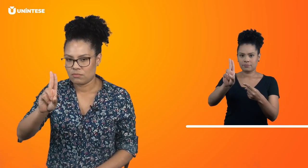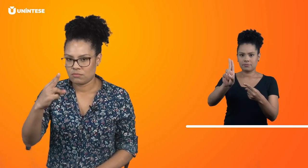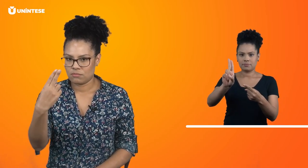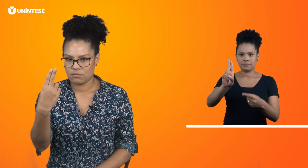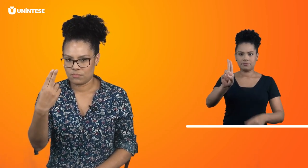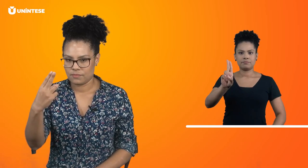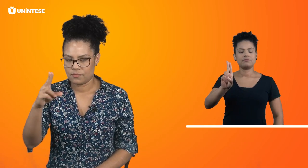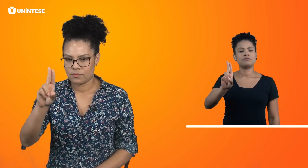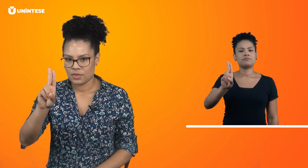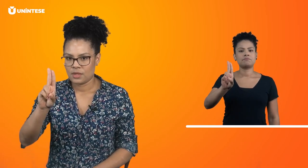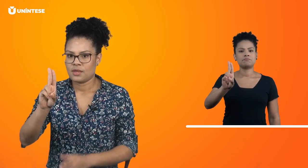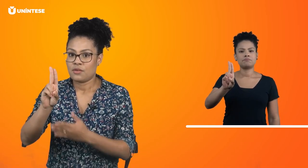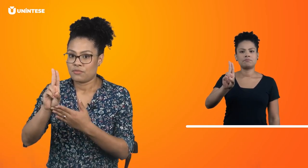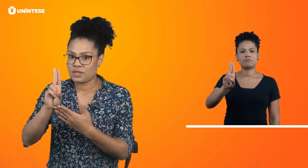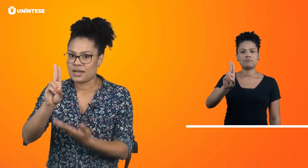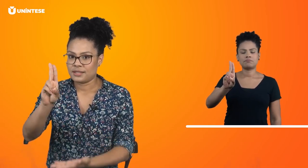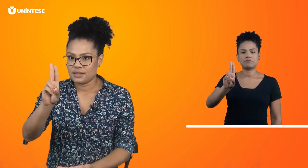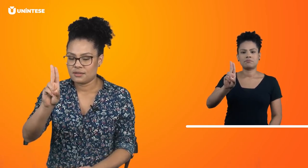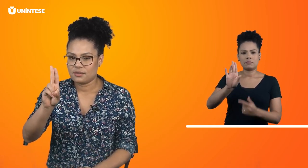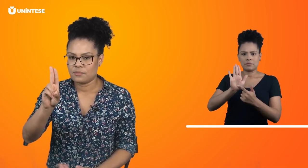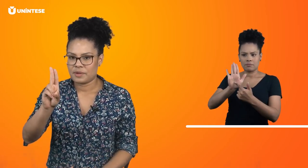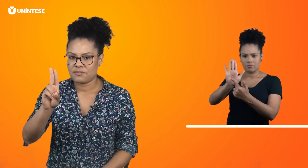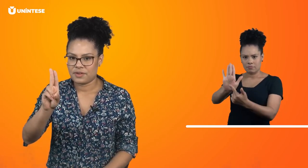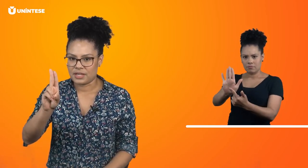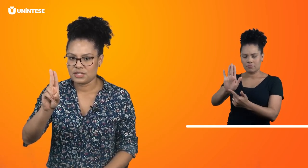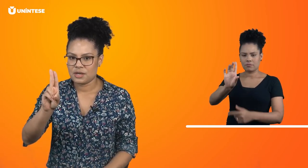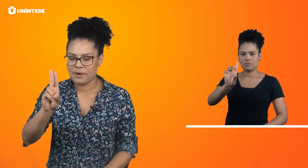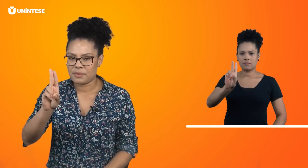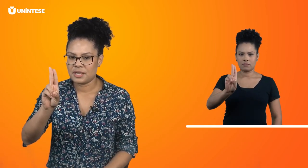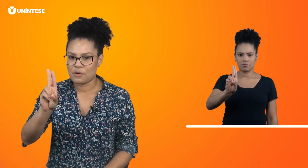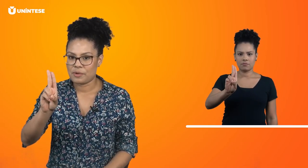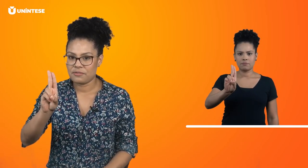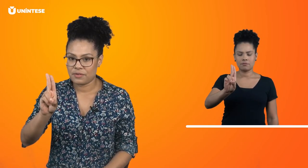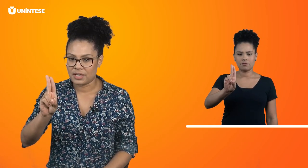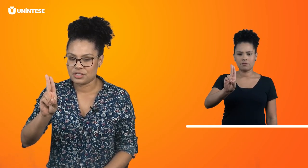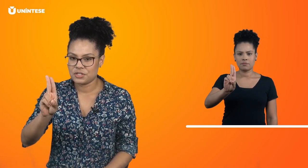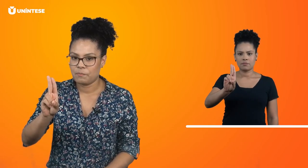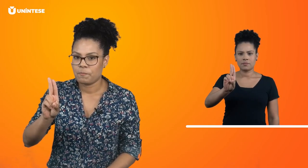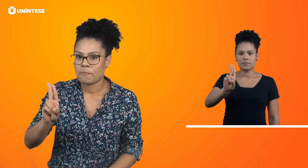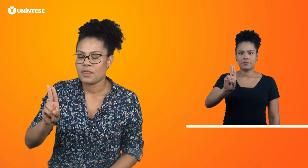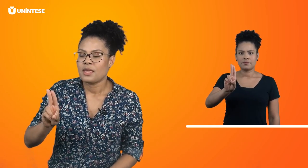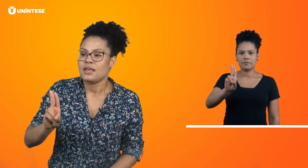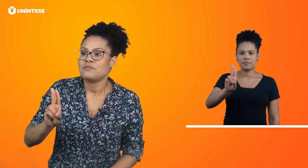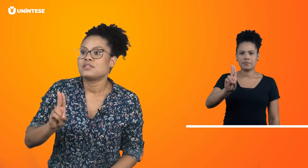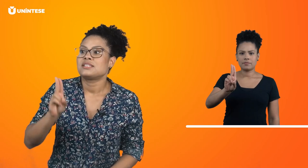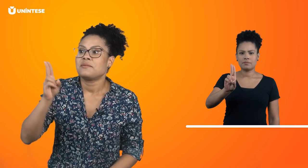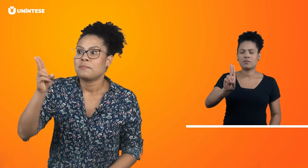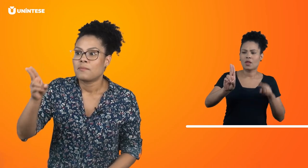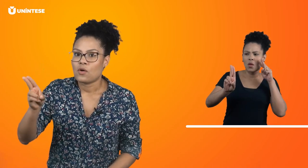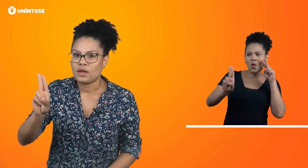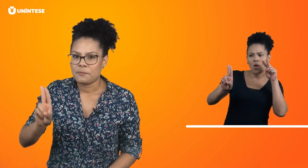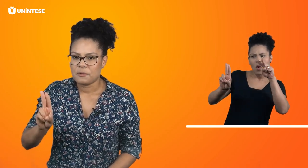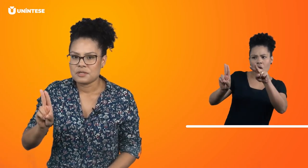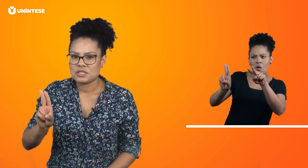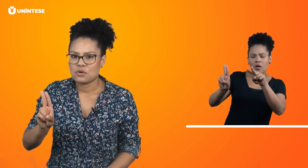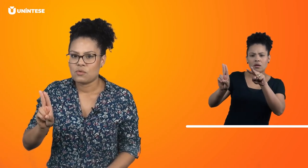virada para frente, a palma da mão para frente. Você olha para a pessoa